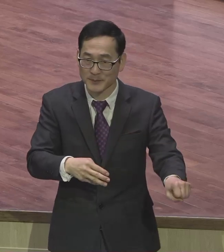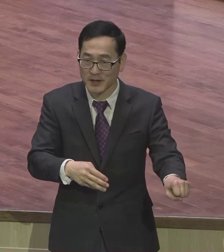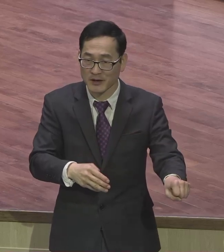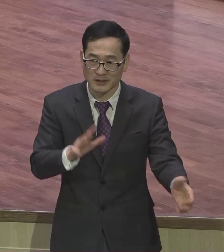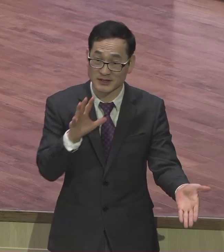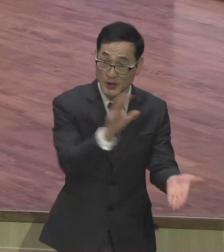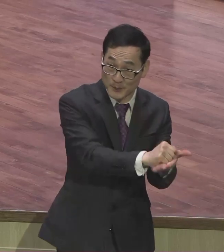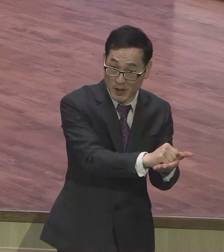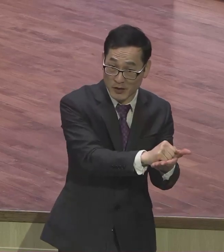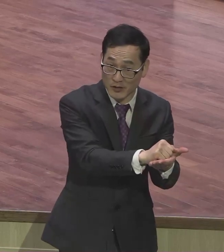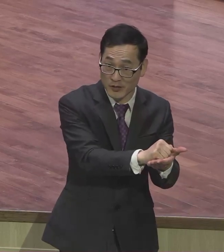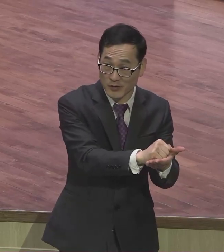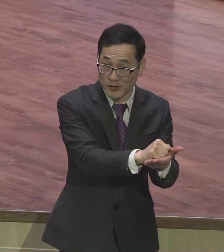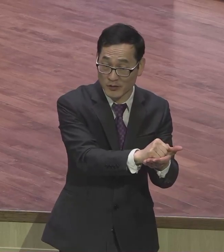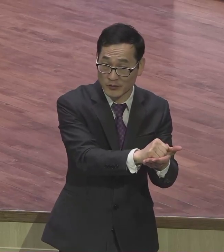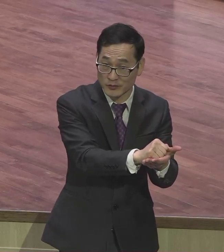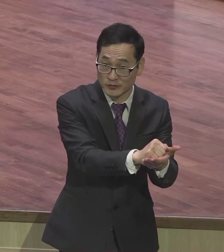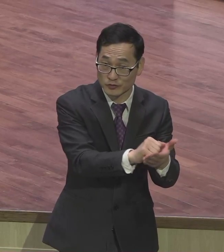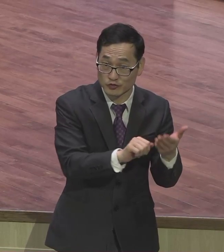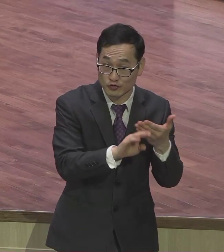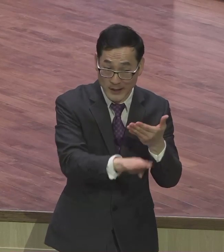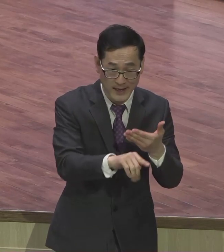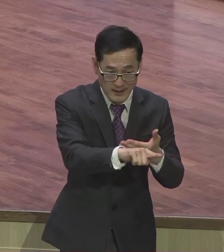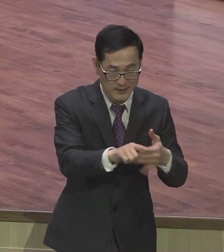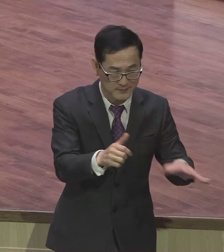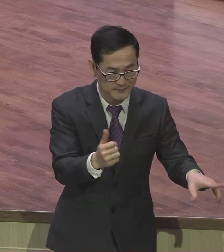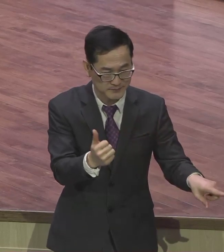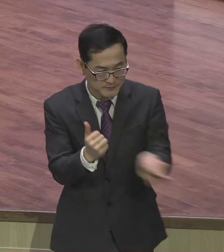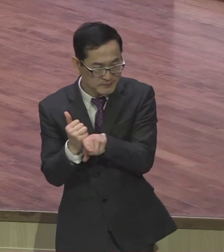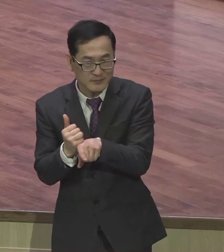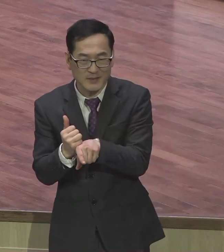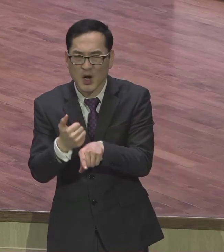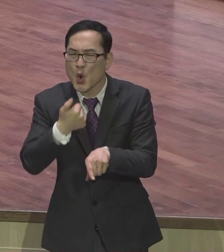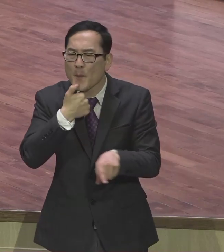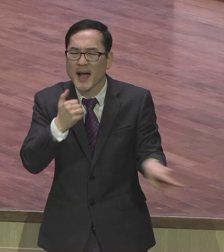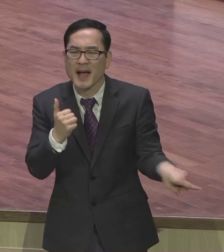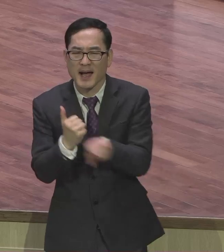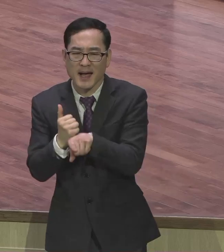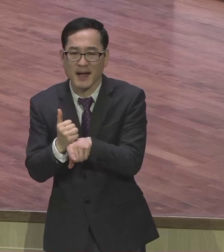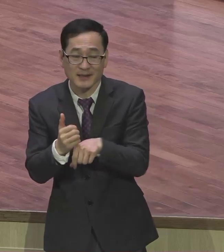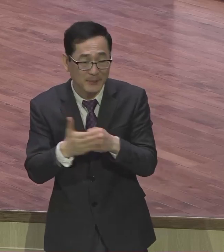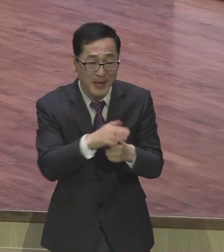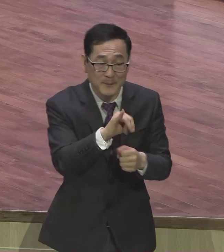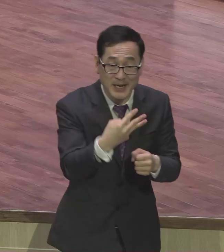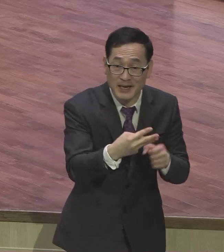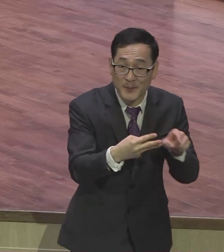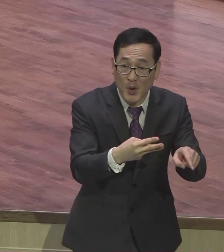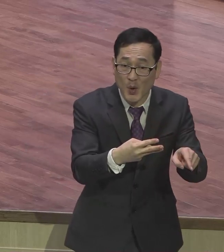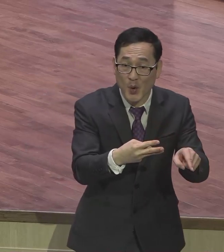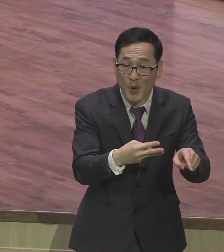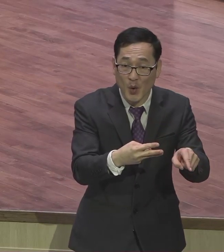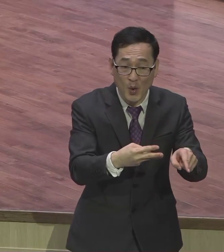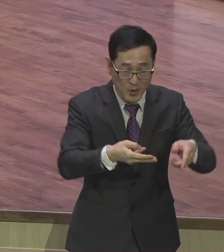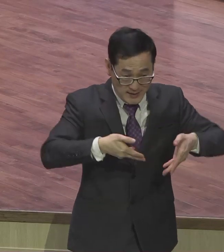이 로마로 만들어버렸어요 그래서 빌리포 태어난 사람은 다 로마 시민권 지민증을 주었어요